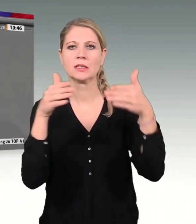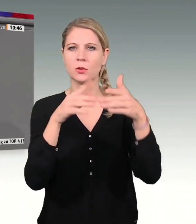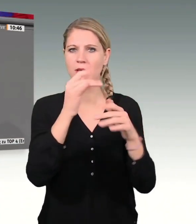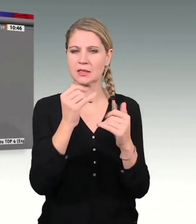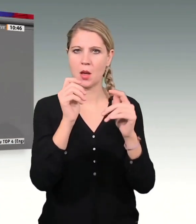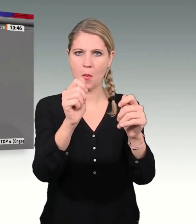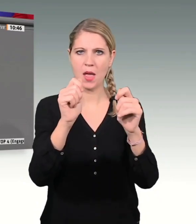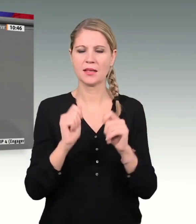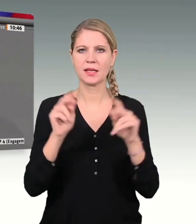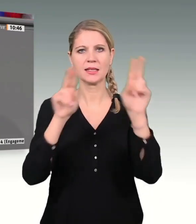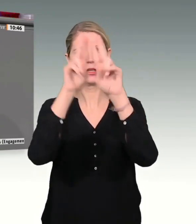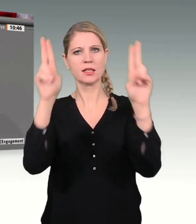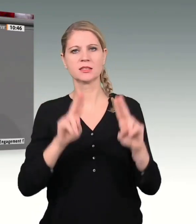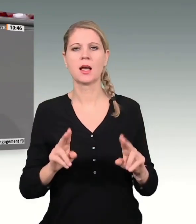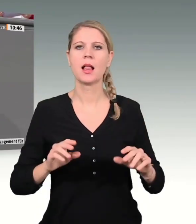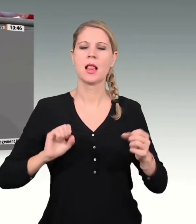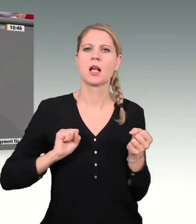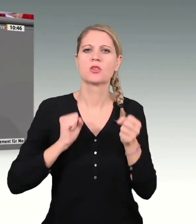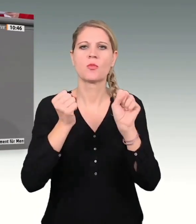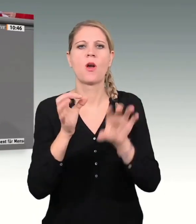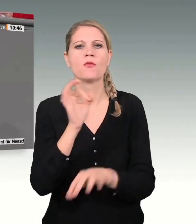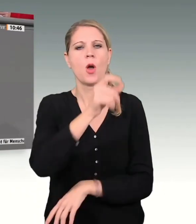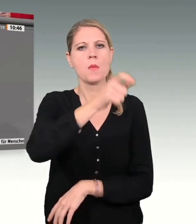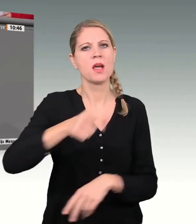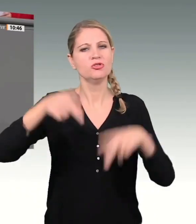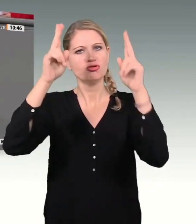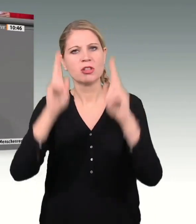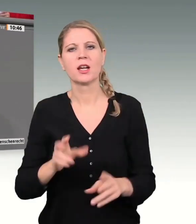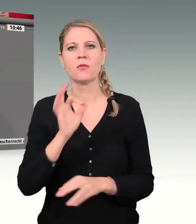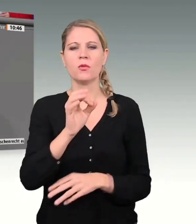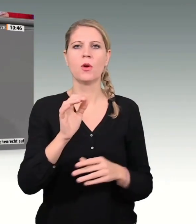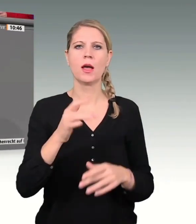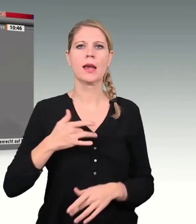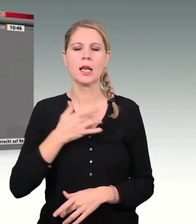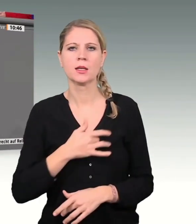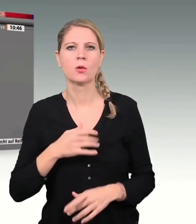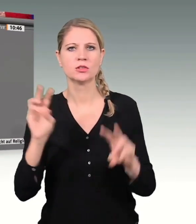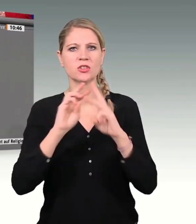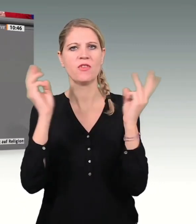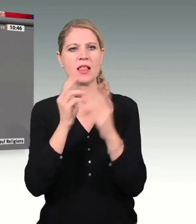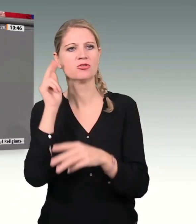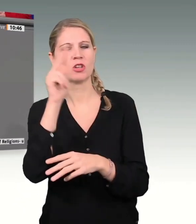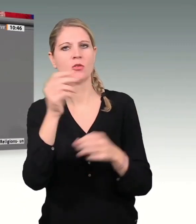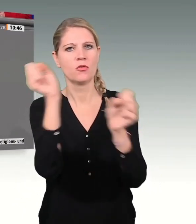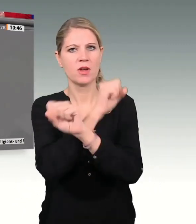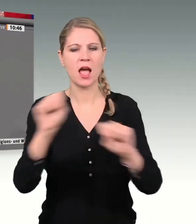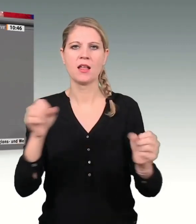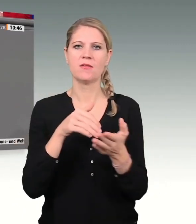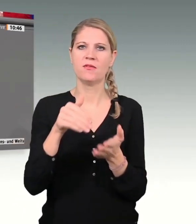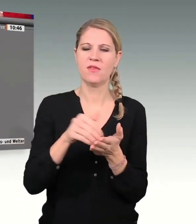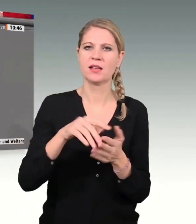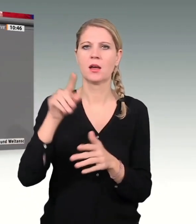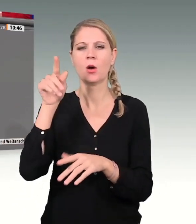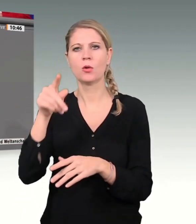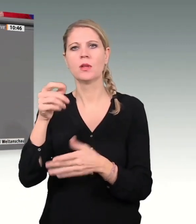das internationale Engagement für das Menschenrecht auf Religions und Weltanschauungsfreiheit fortzusetzen und das Amt